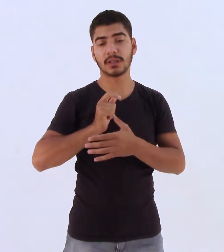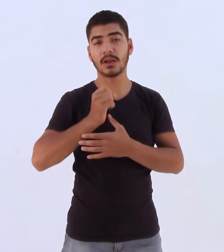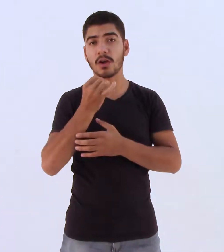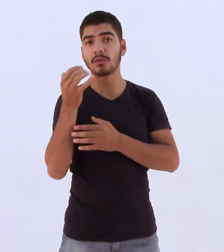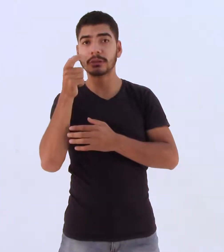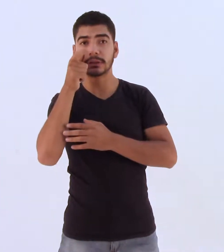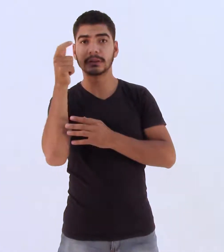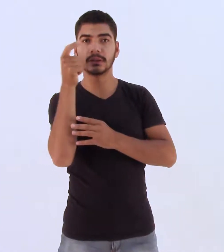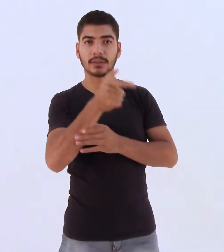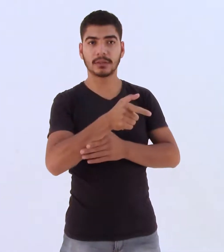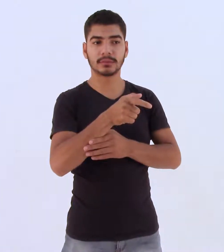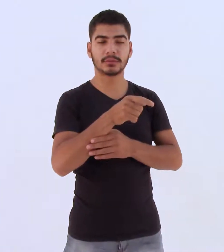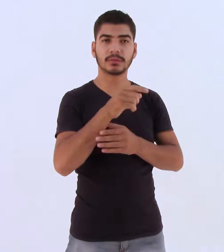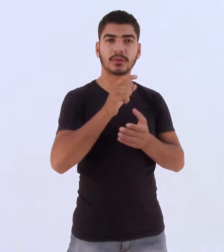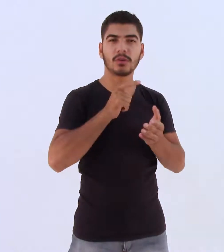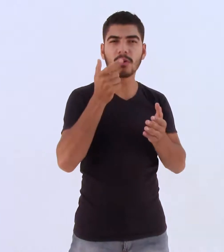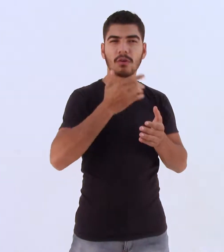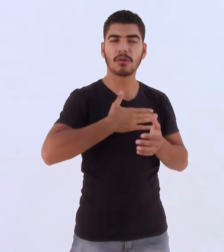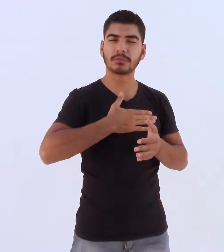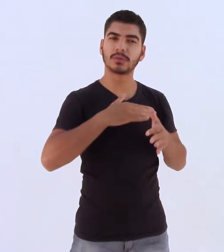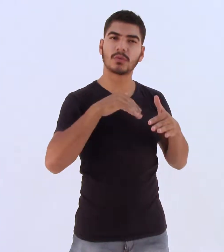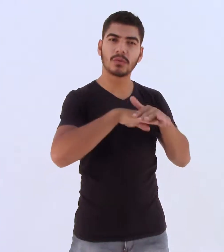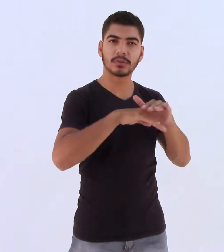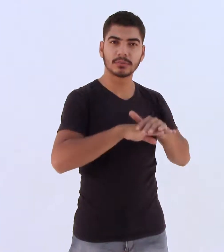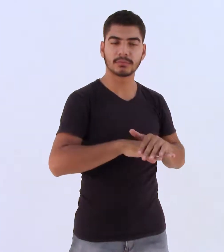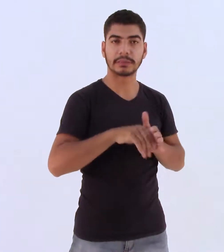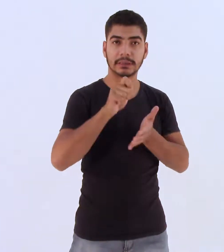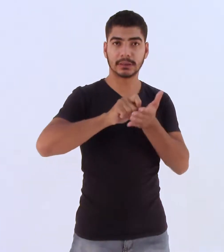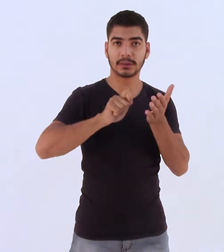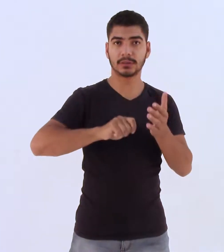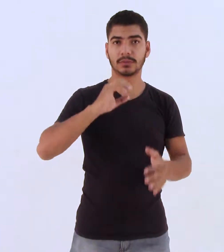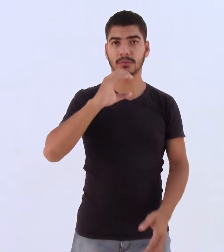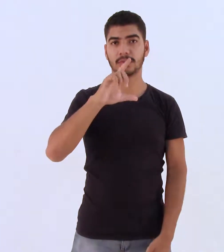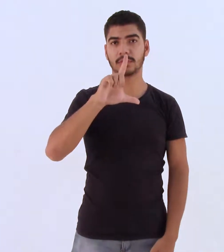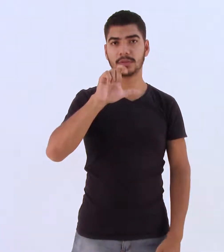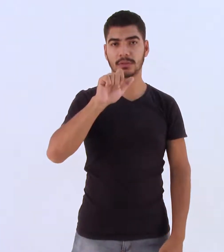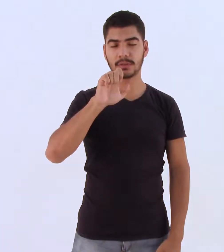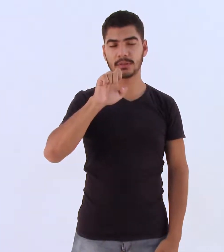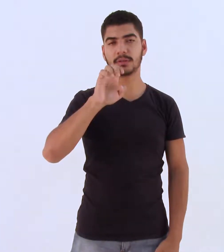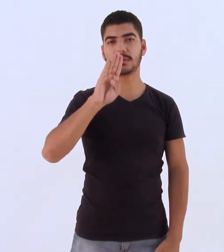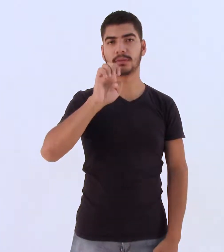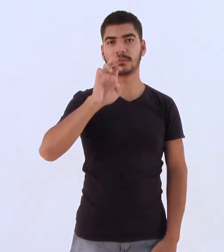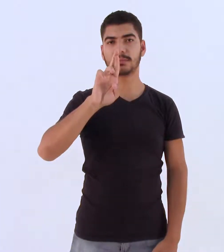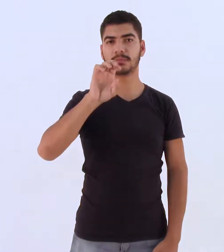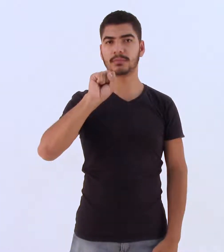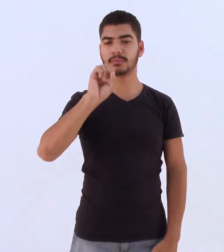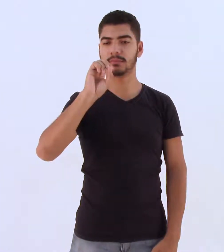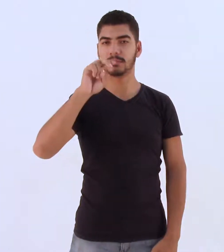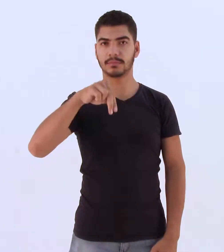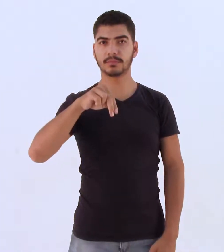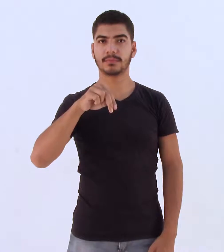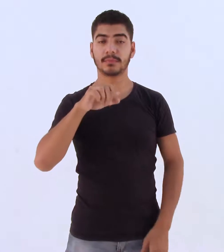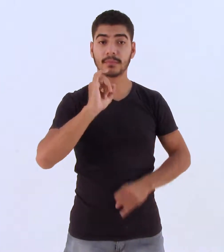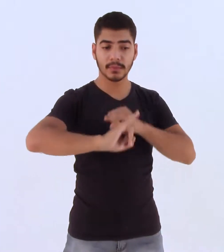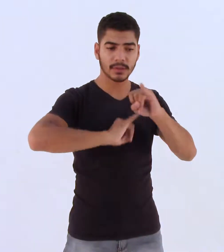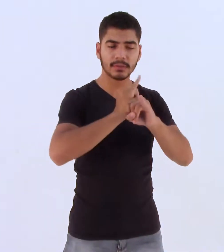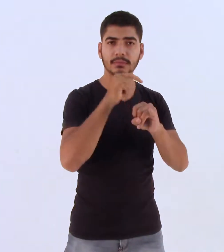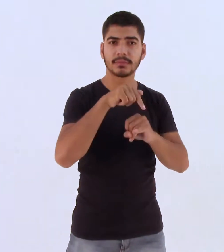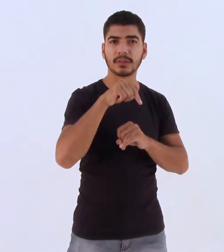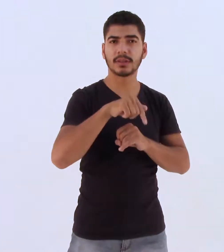filmes, discos e livros. Escrito por Cleberson Rodrigues. A internet foi uma das maiores invenções do século